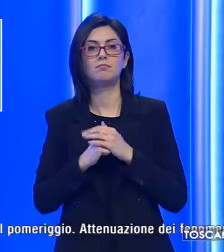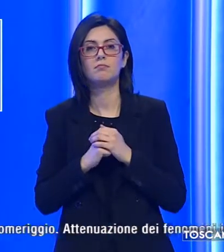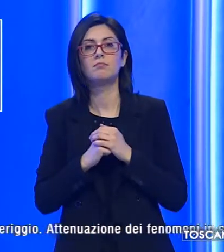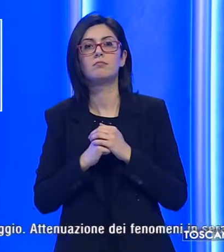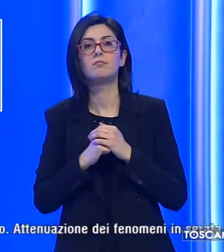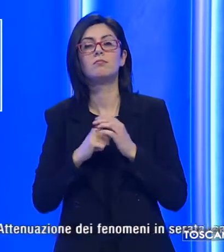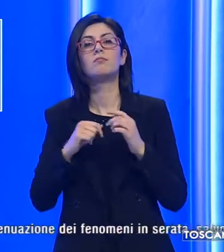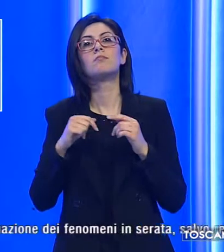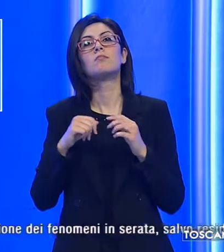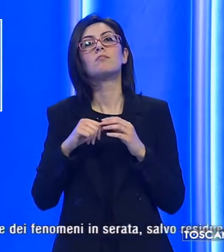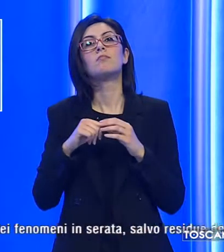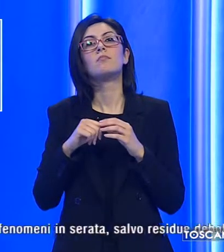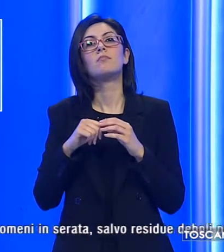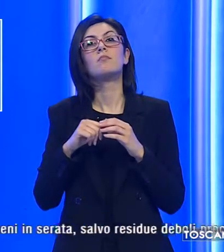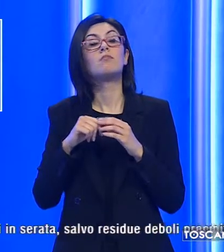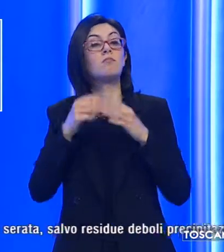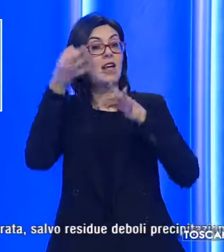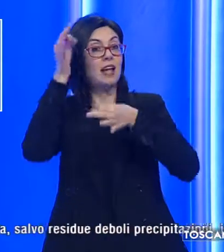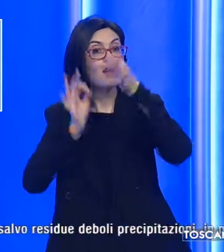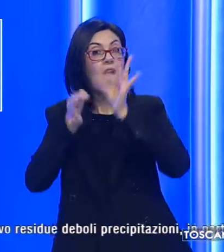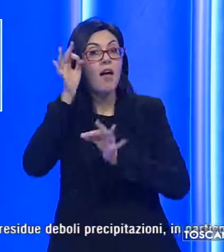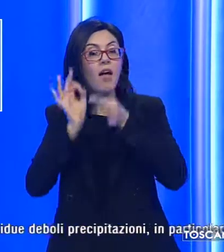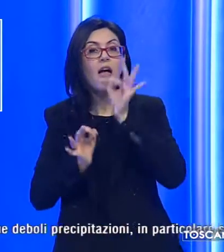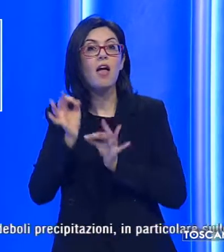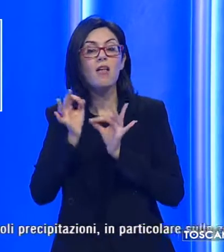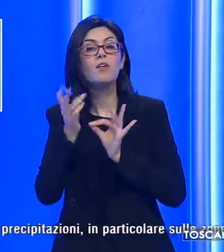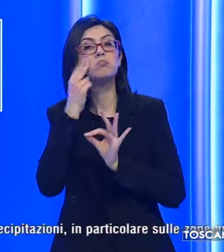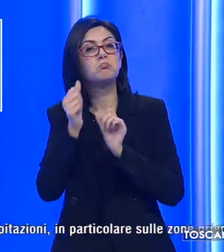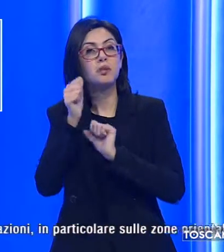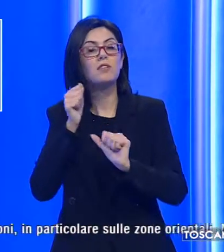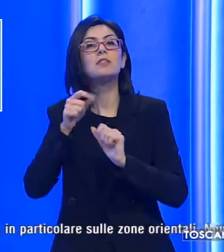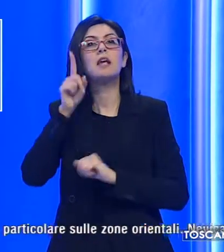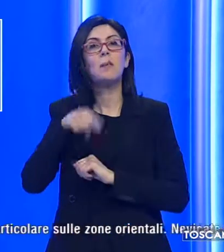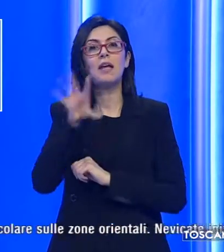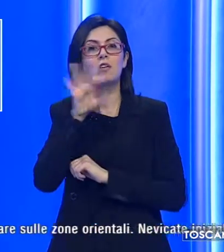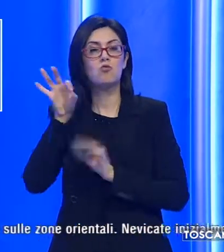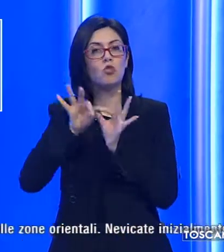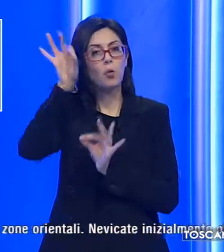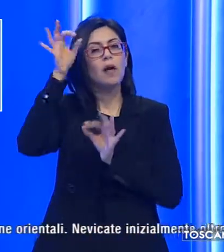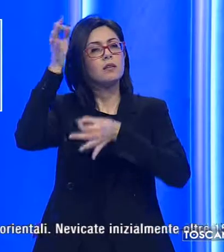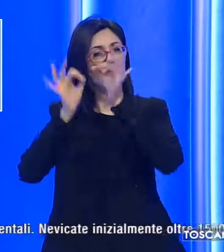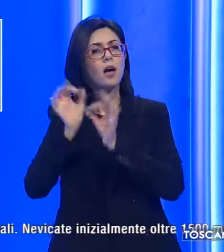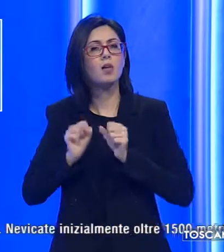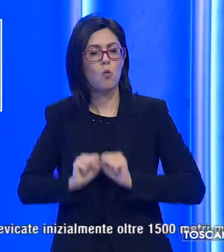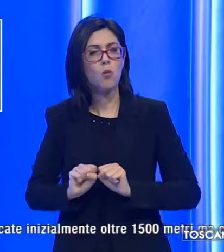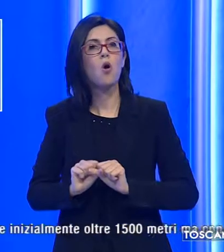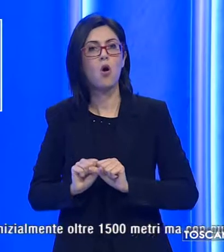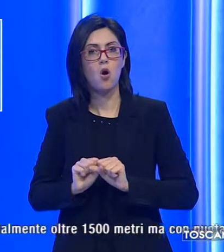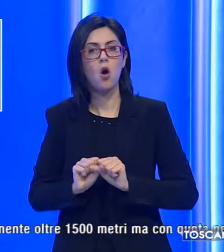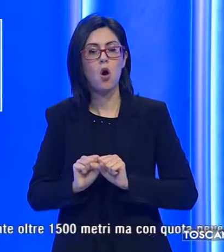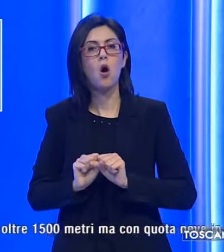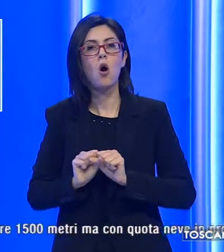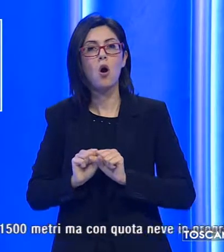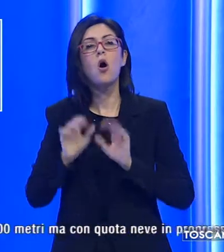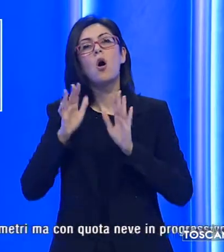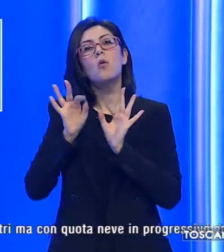la neve, sono previste nevicate oltre 1500 metri, però con quota